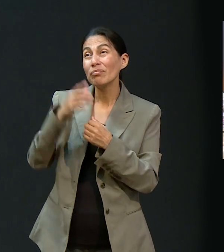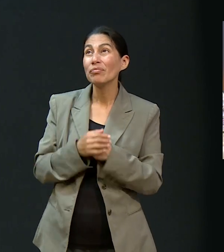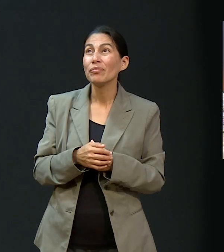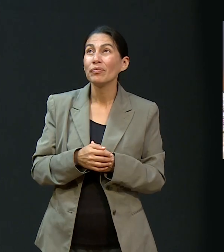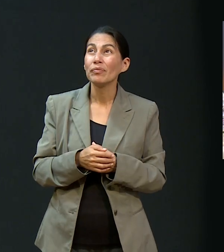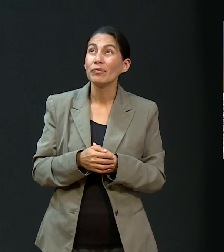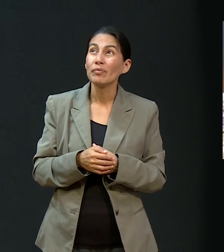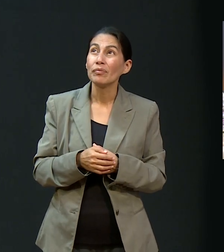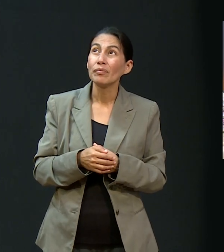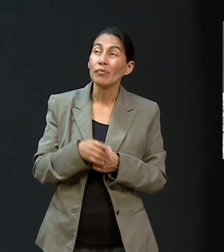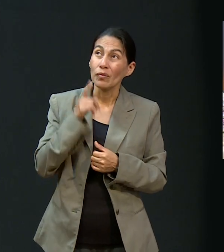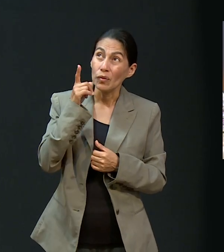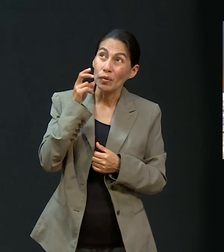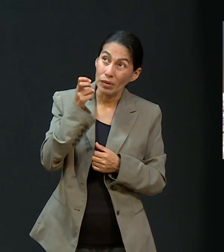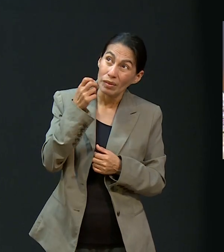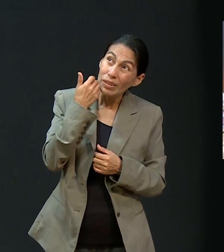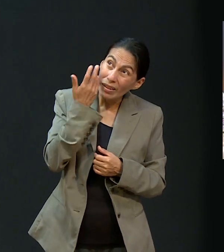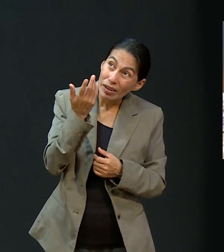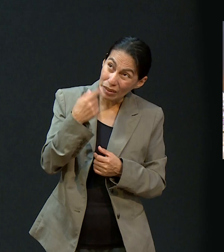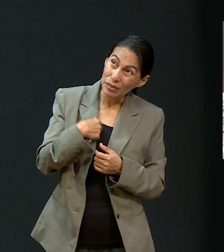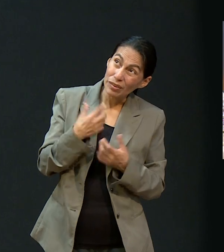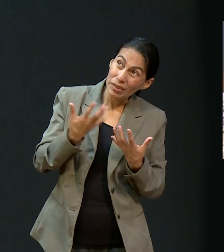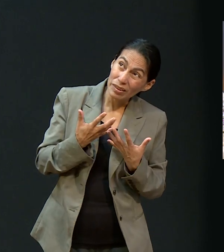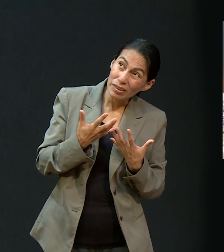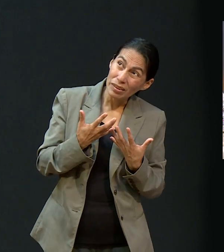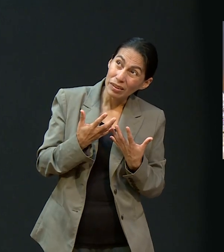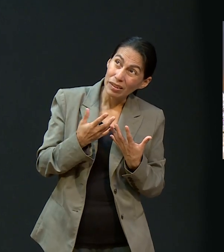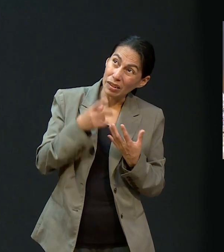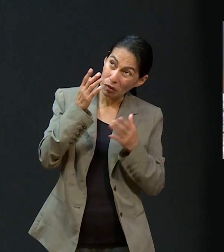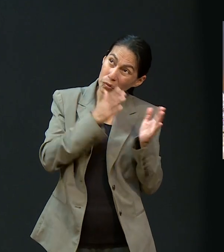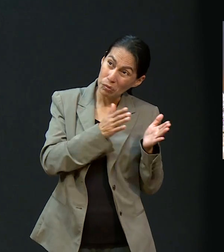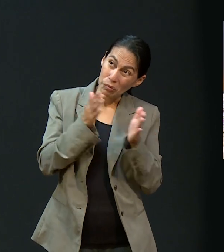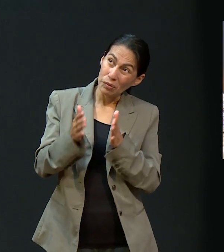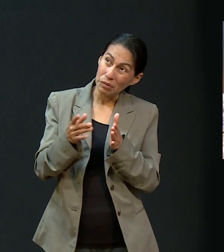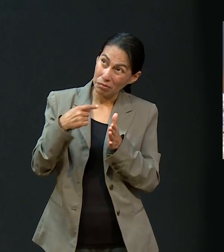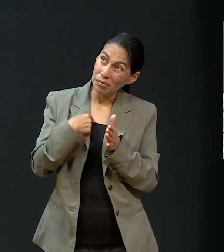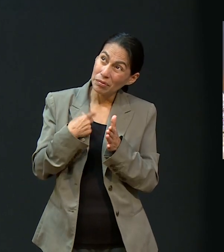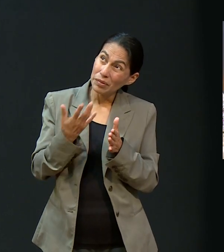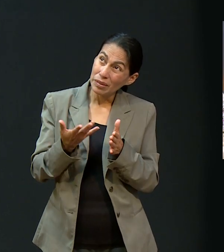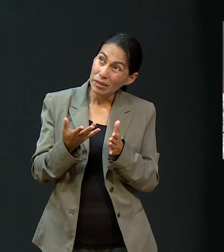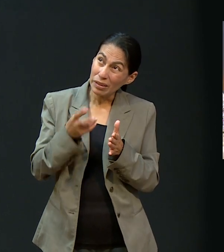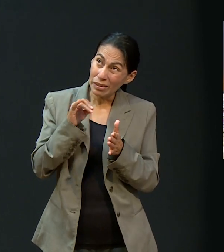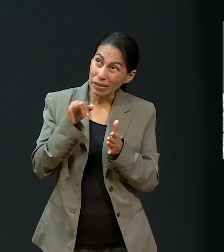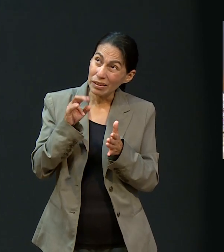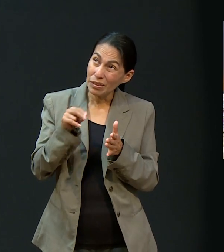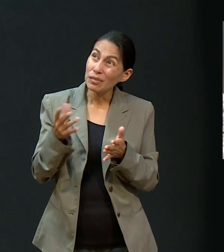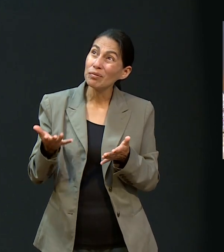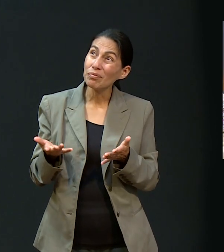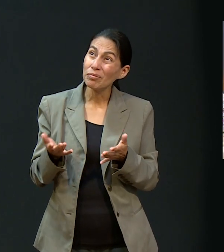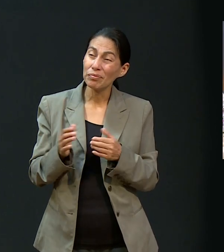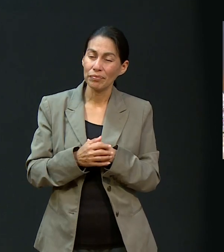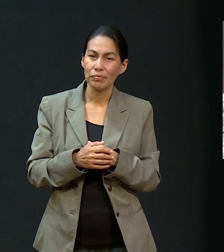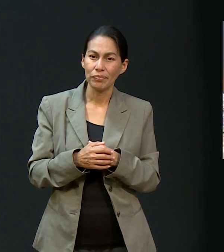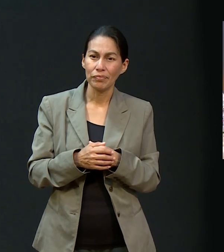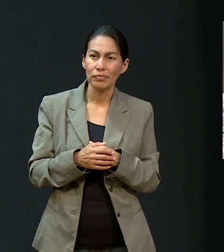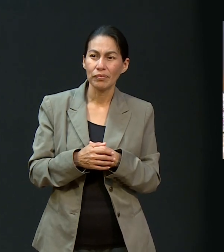porque, pues, en la oración platicamos con Dios. Y le decía, ¿será que esto es lo que quieres para mí? O sea, ¿este es tu plan para mí?